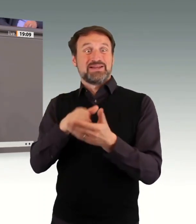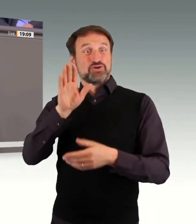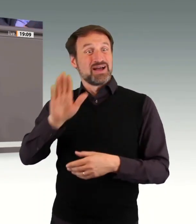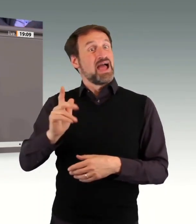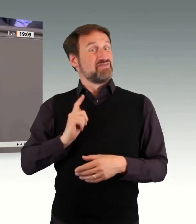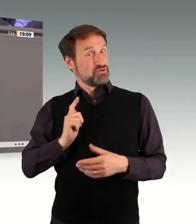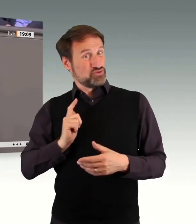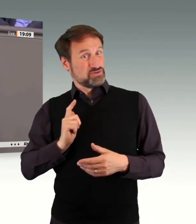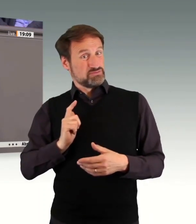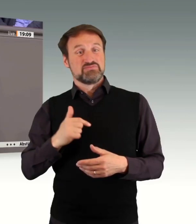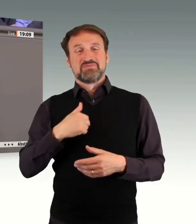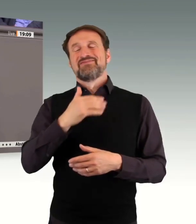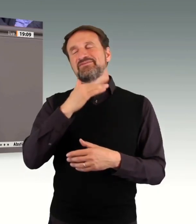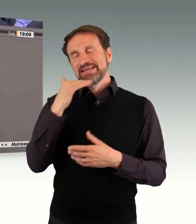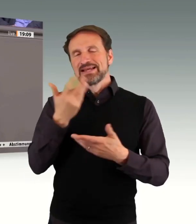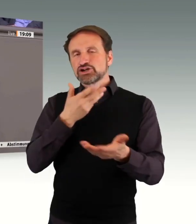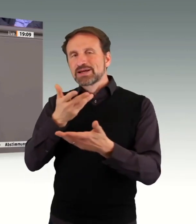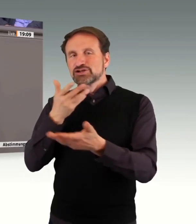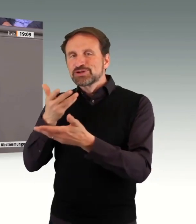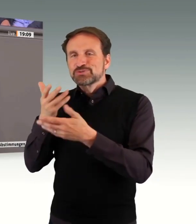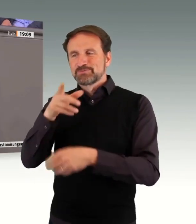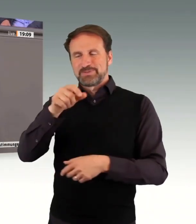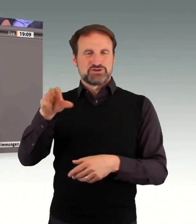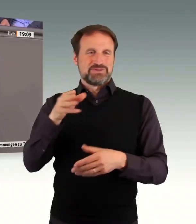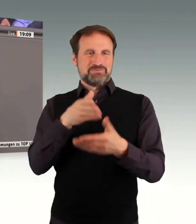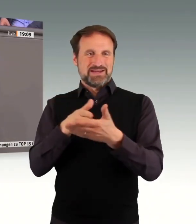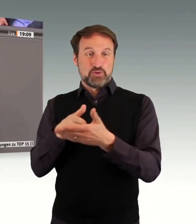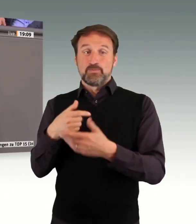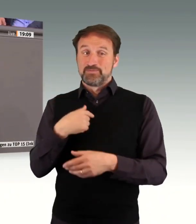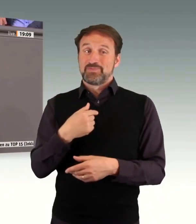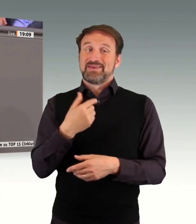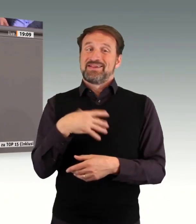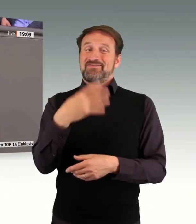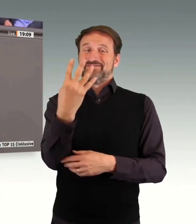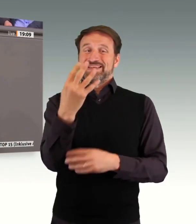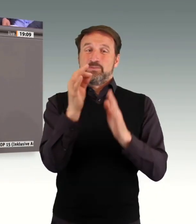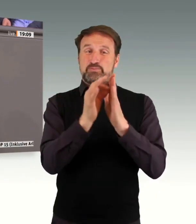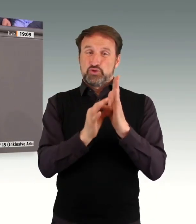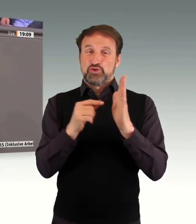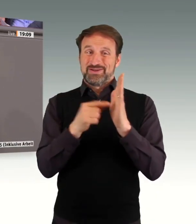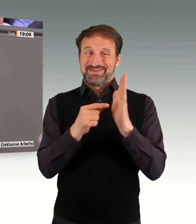dieser Debatte auch noch gar nicht gehört habe. Erstens. Menschen mit Behinderungen haben die Erwartung, dass sie